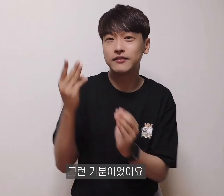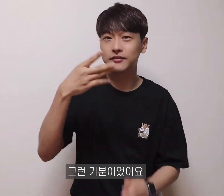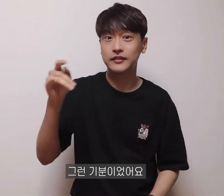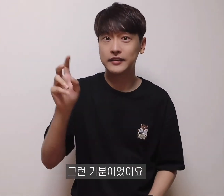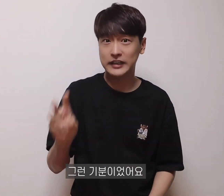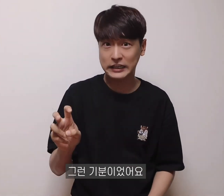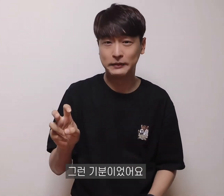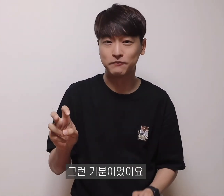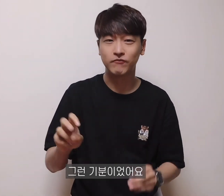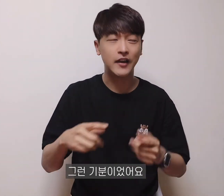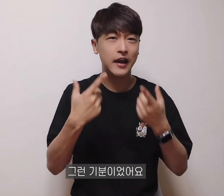기분이었어요